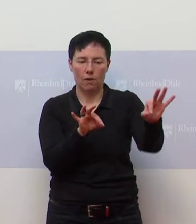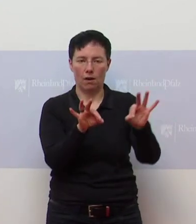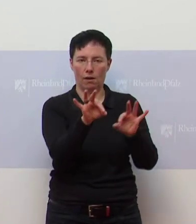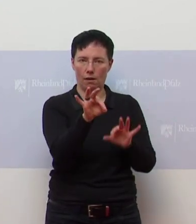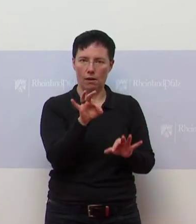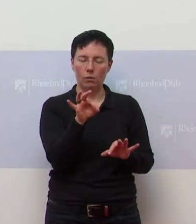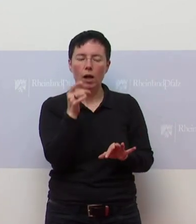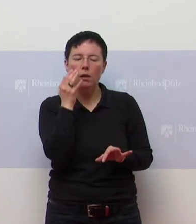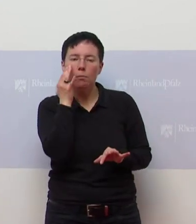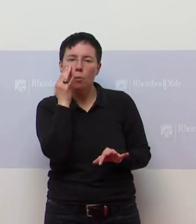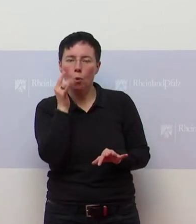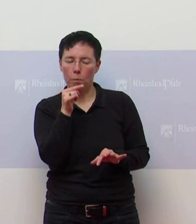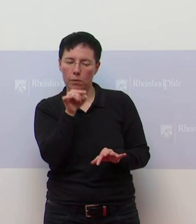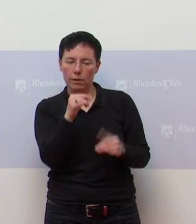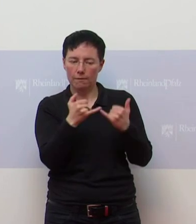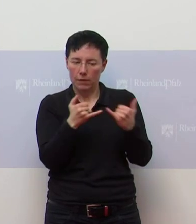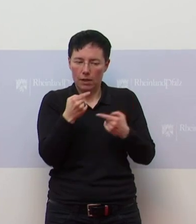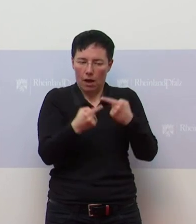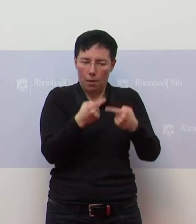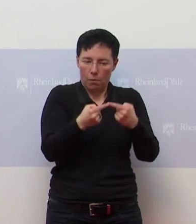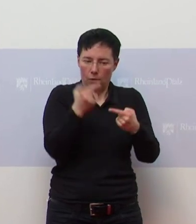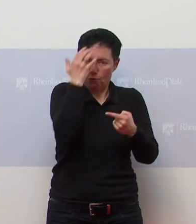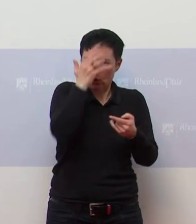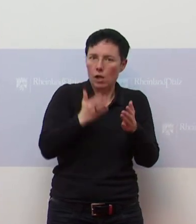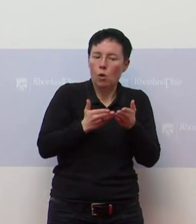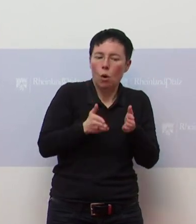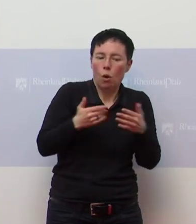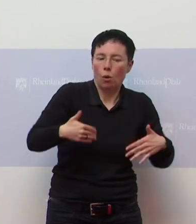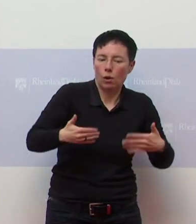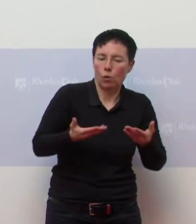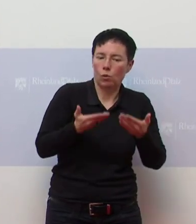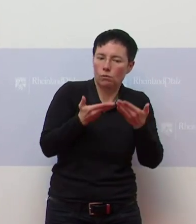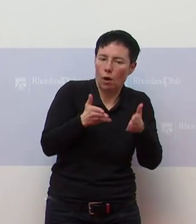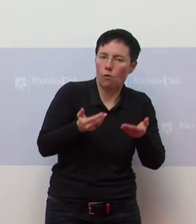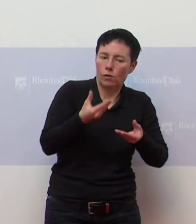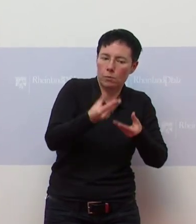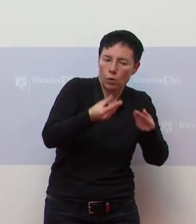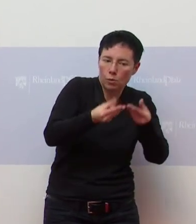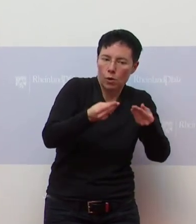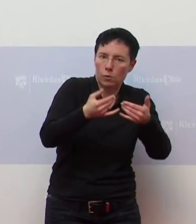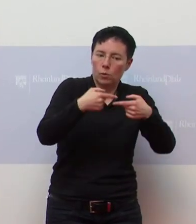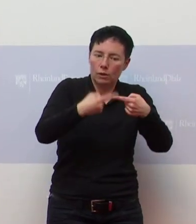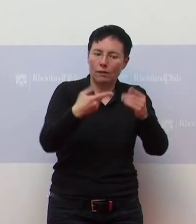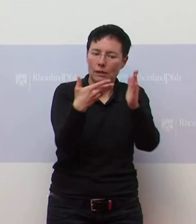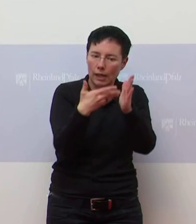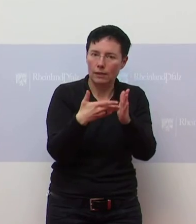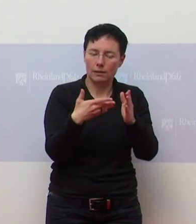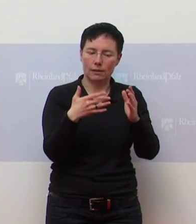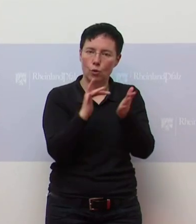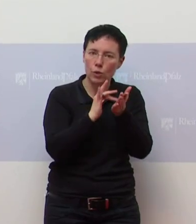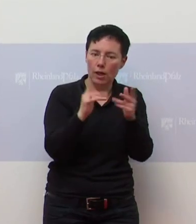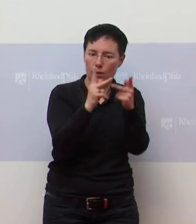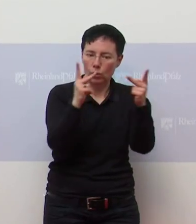Modelle sollen uns ja auch Hinweise darauf geben, was kann man eigentlich perspektivisch durch viel Testen, durch vernünftiges Verhalten, durch bestimmte